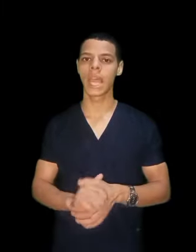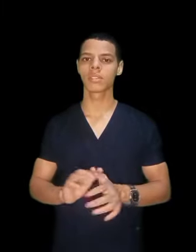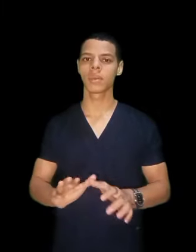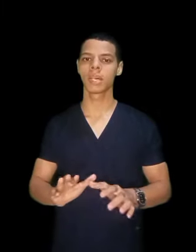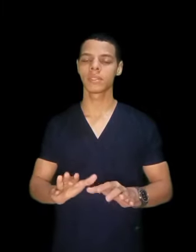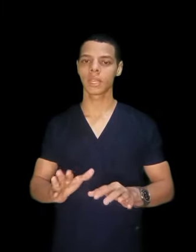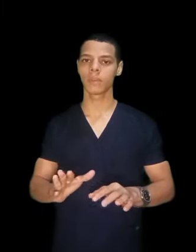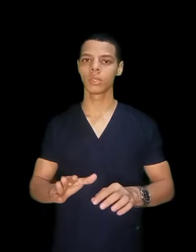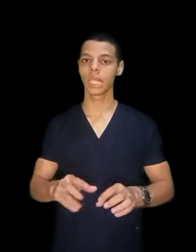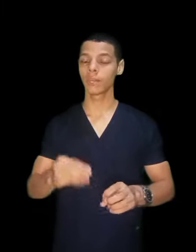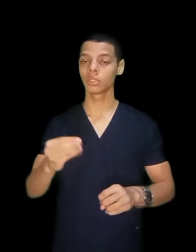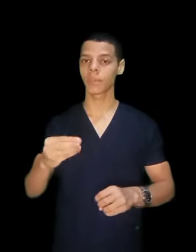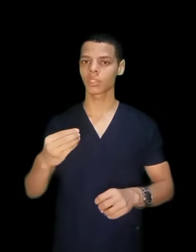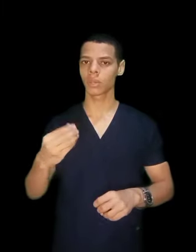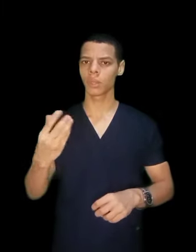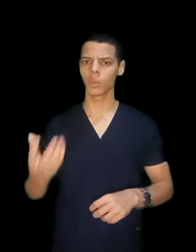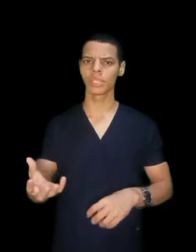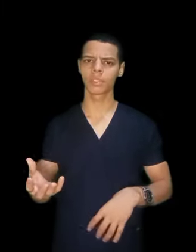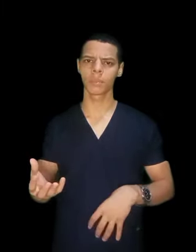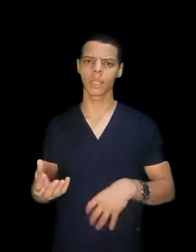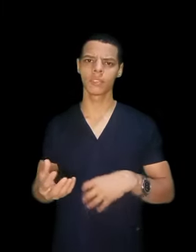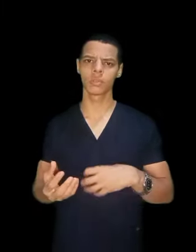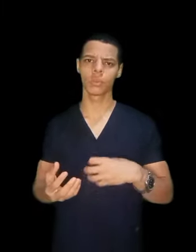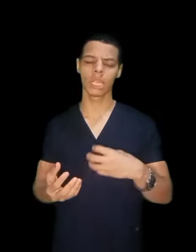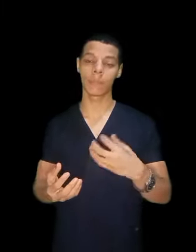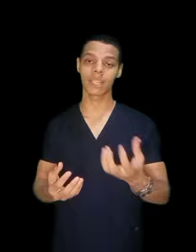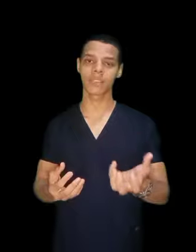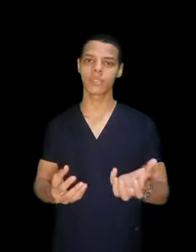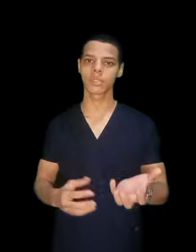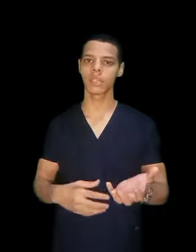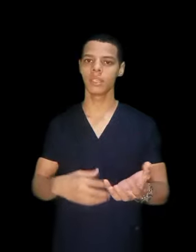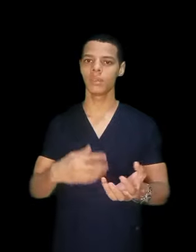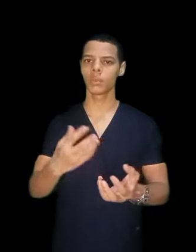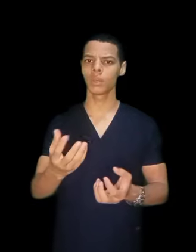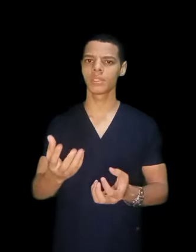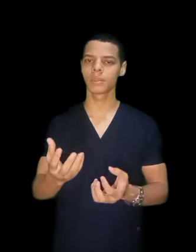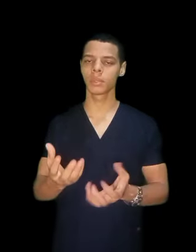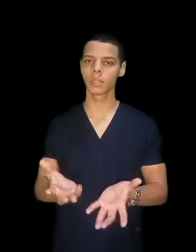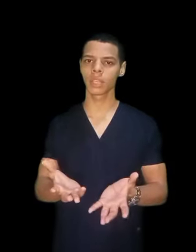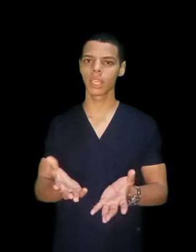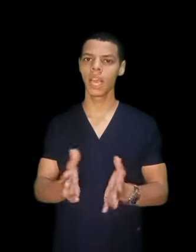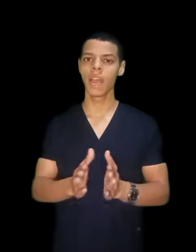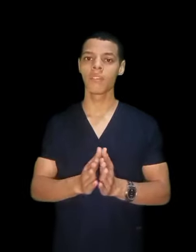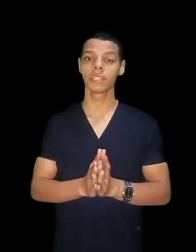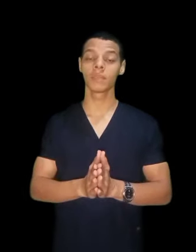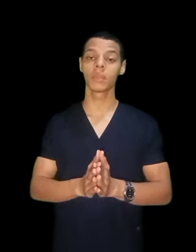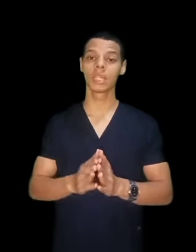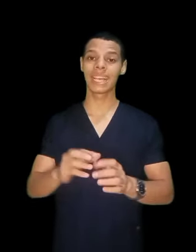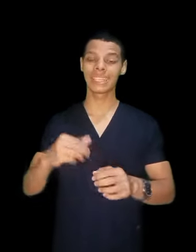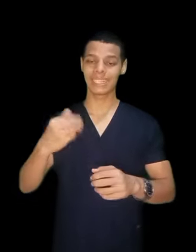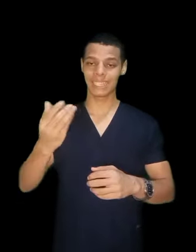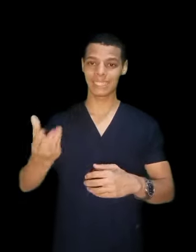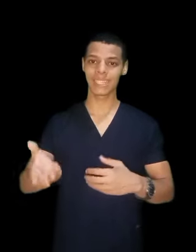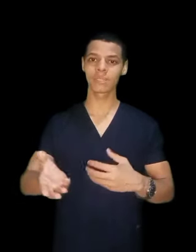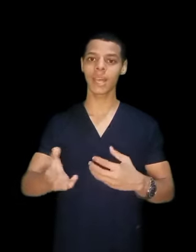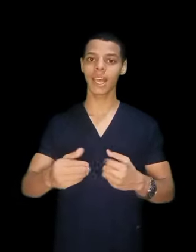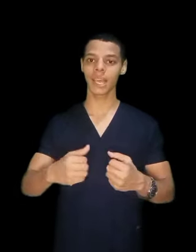طبعا زي ما قلنا لو انت محتار من كلية التمريد ومع الفني الصحي وكلية الطب البطري فتبدأ تسمع